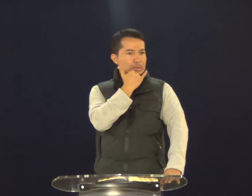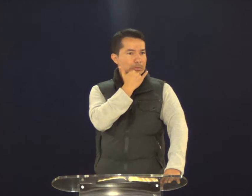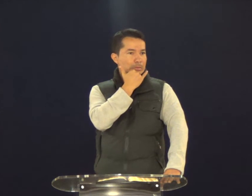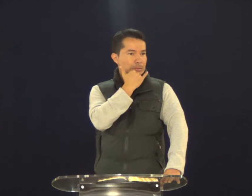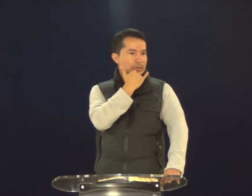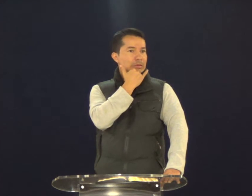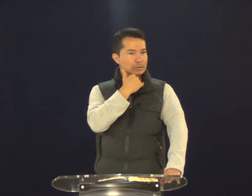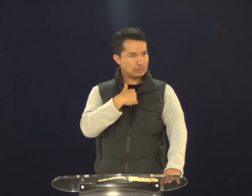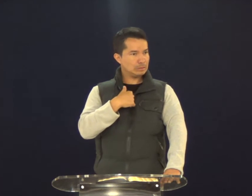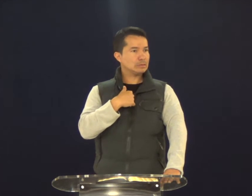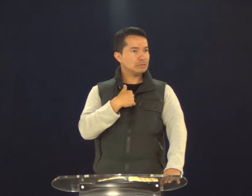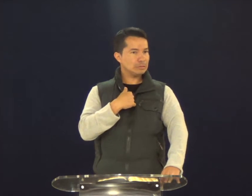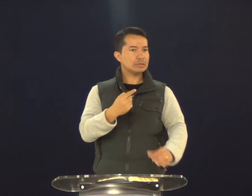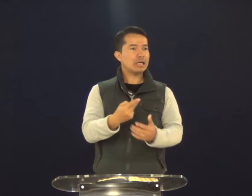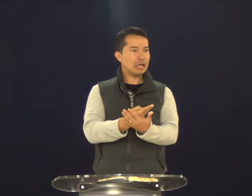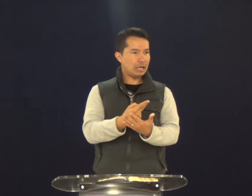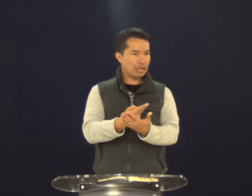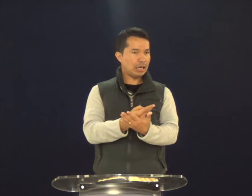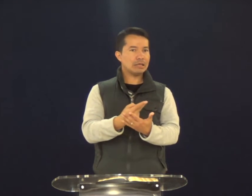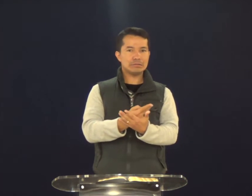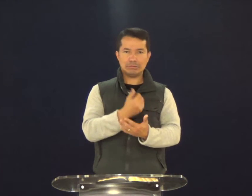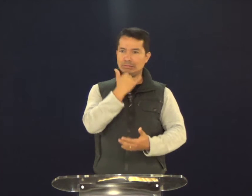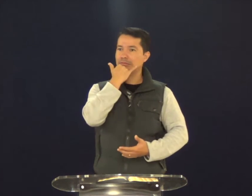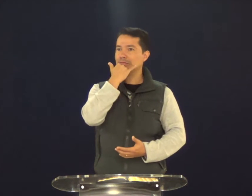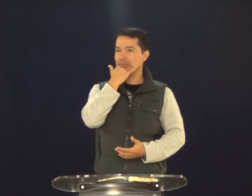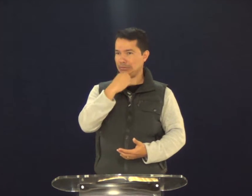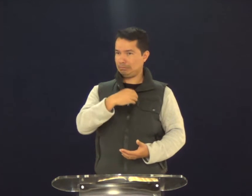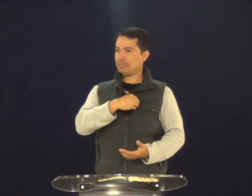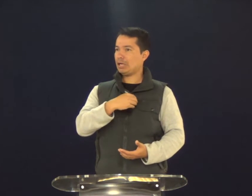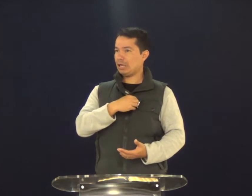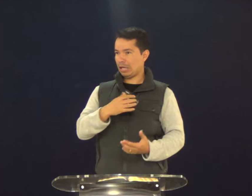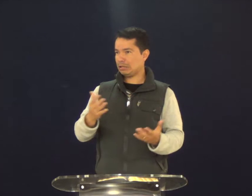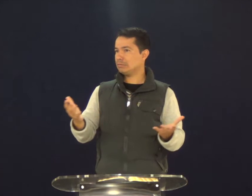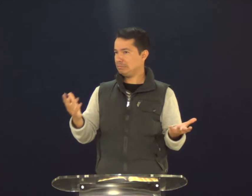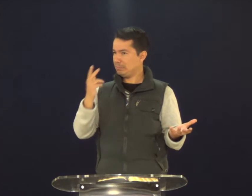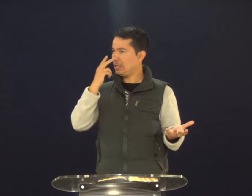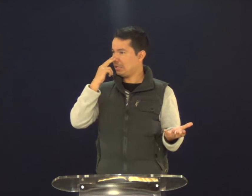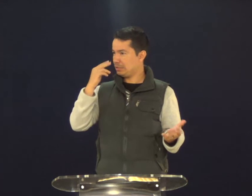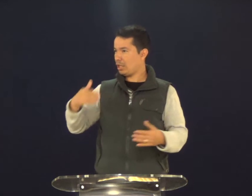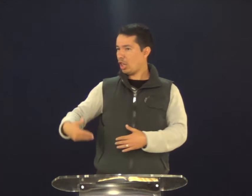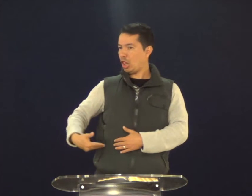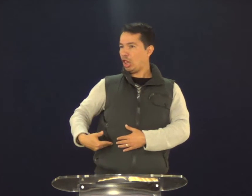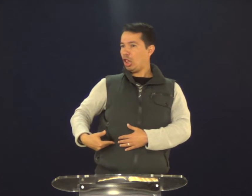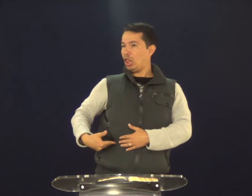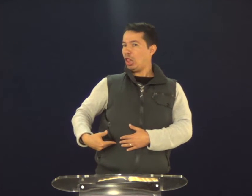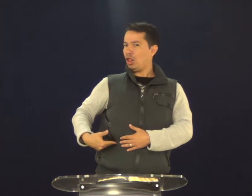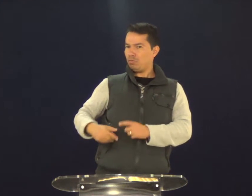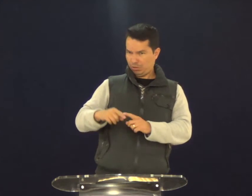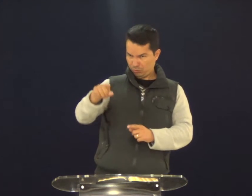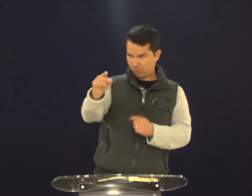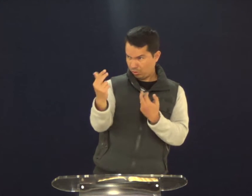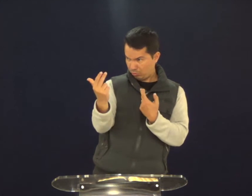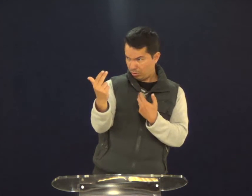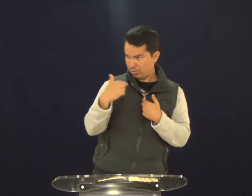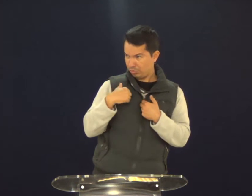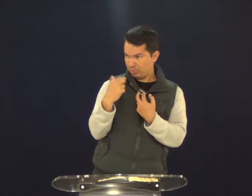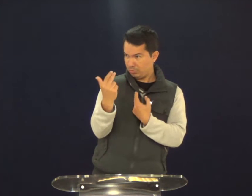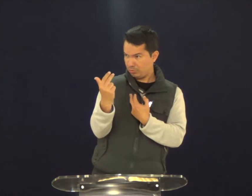puxa, me desculpe. É verdade. Eu estou errado? Claro, isso é pecado, sem dúvida. Mas eu estou com fome.